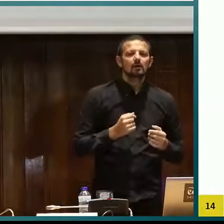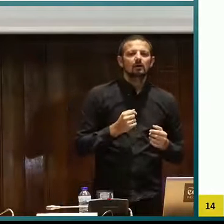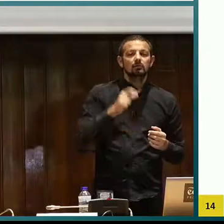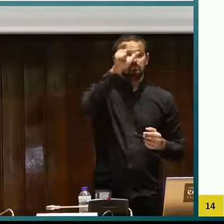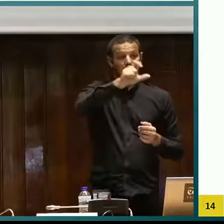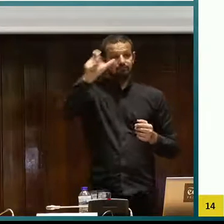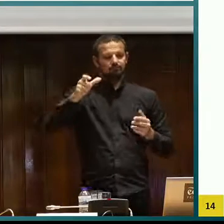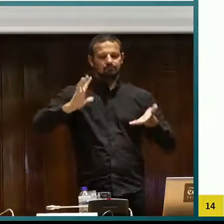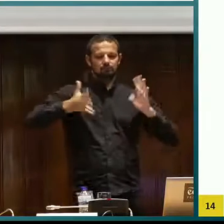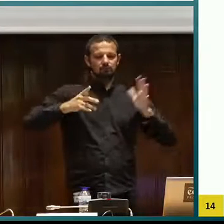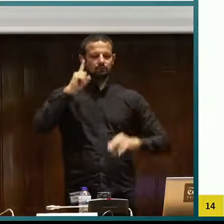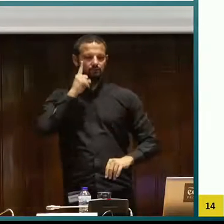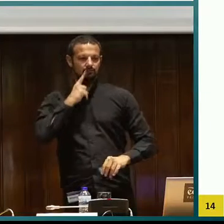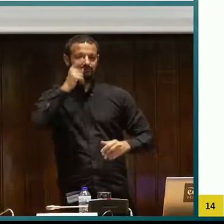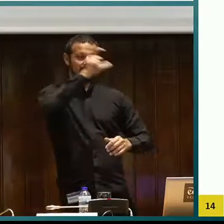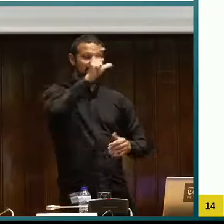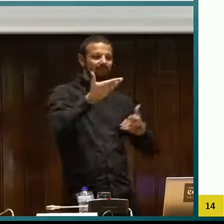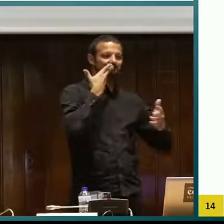A la hora de transmitir,